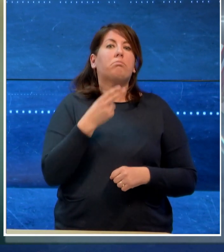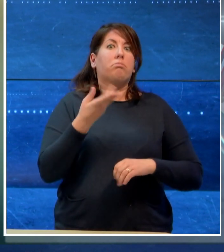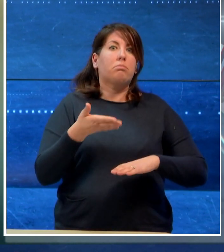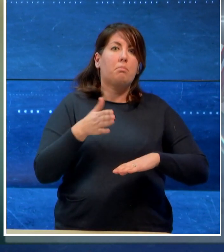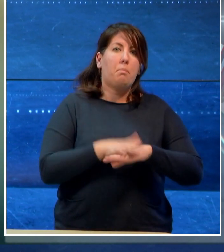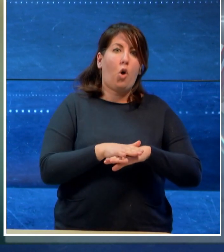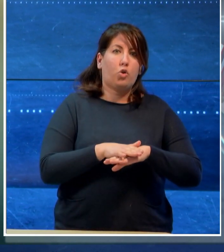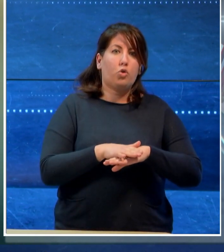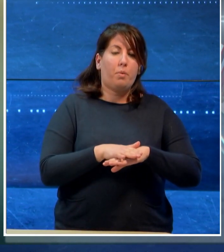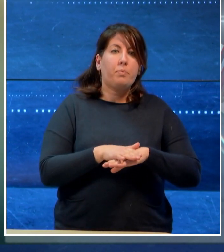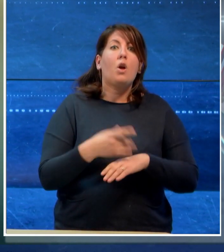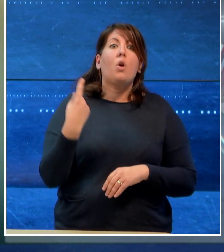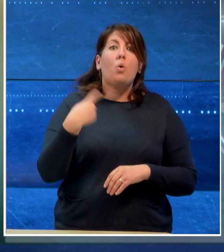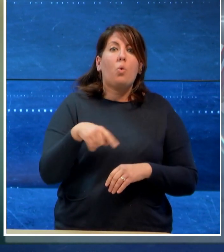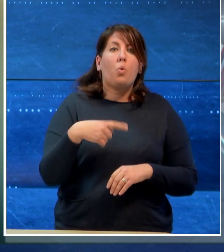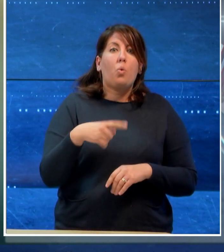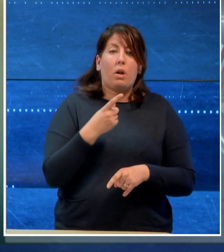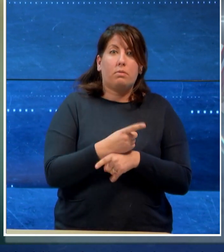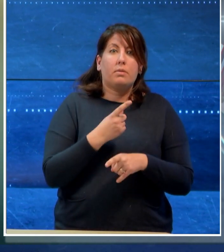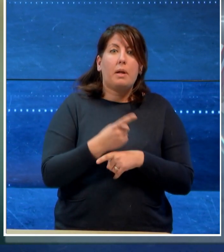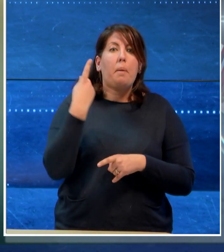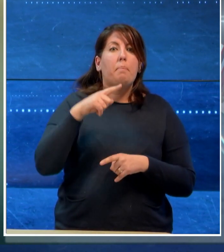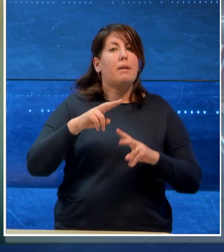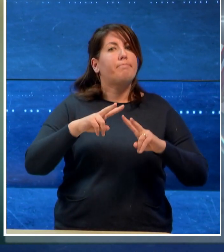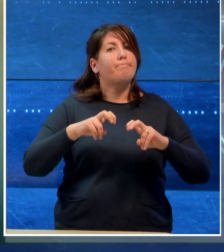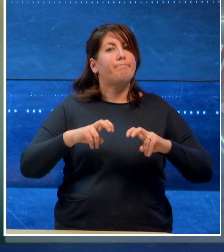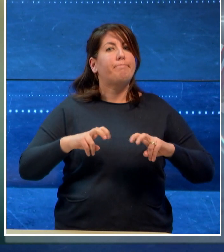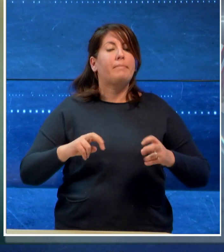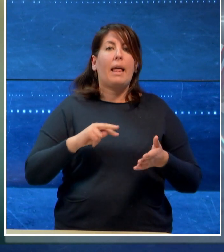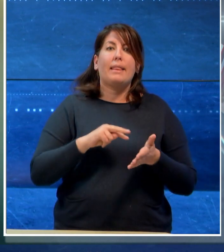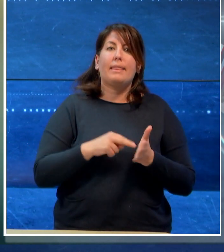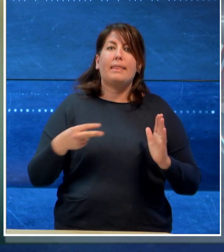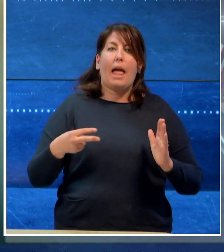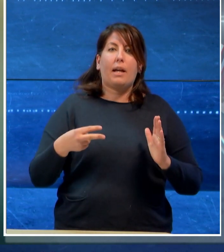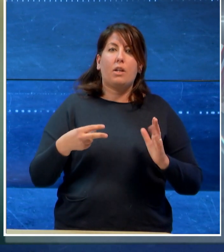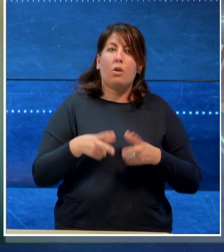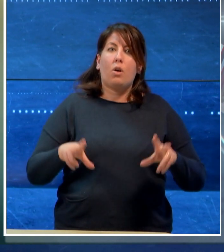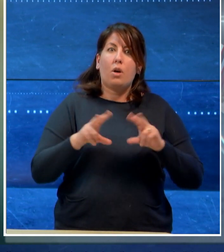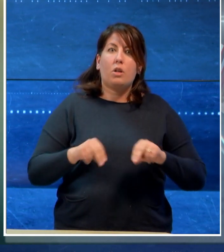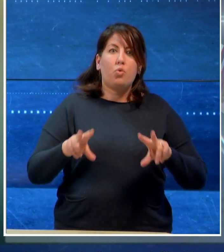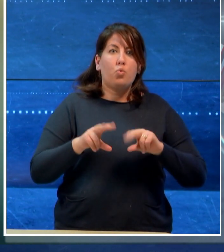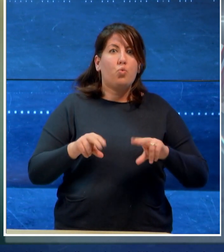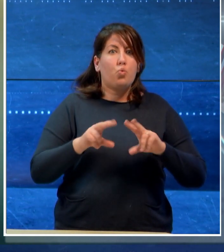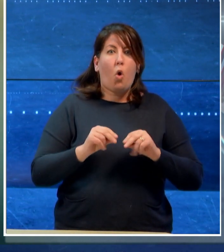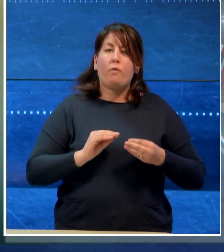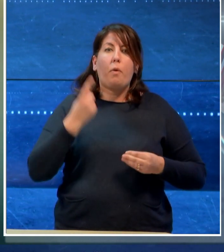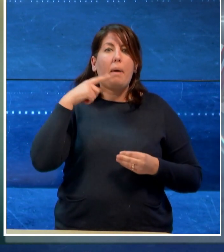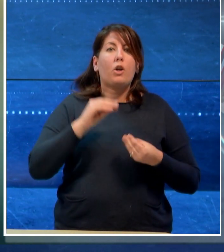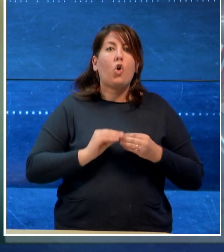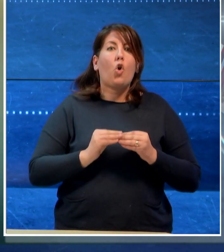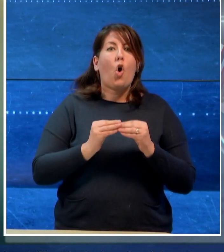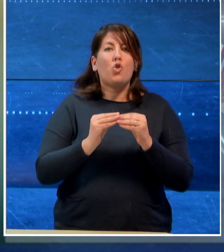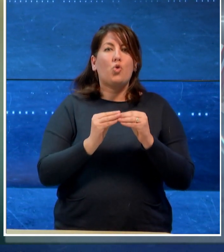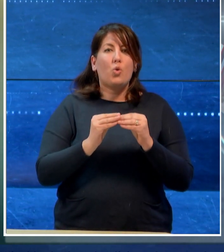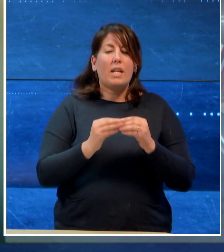atto dovuto in vista dell'accertamento tecnico non ripetibile per ricostruire la dinamica